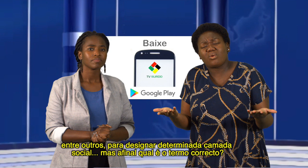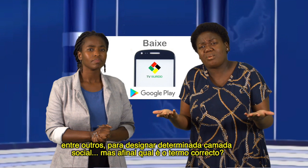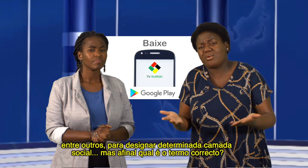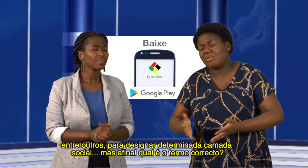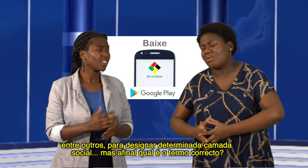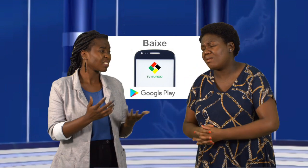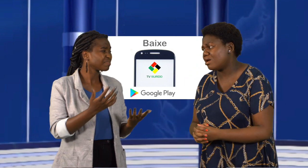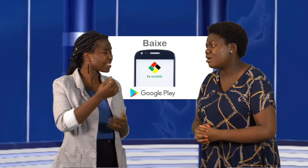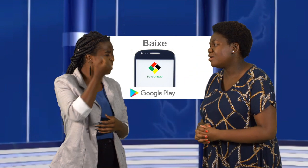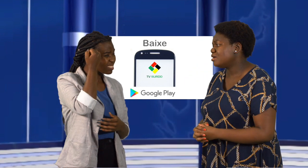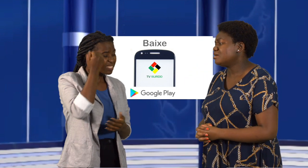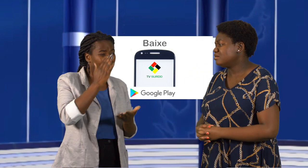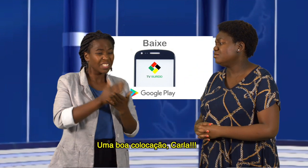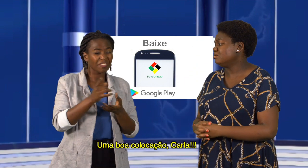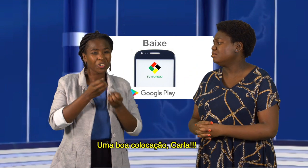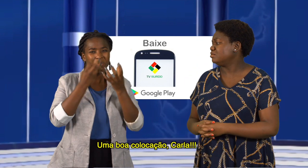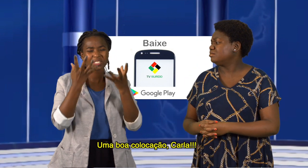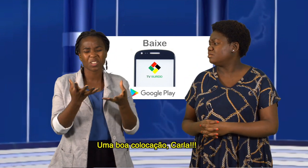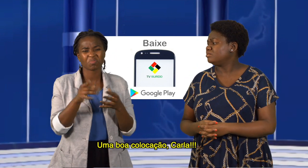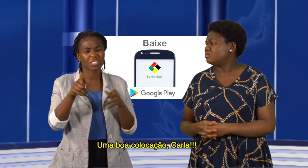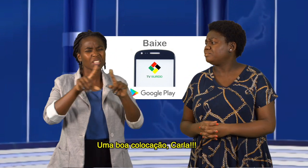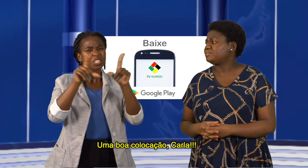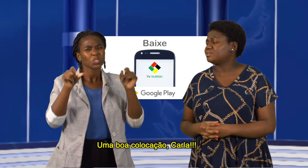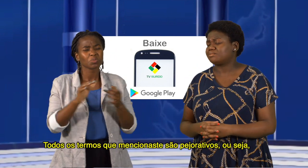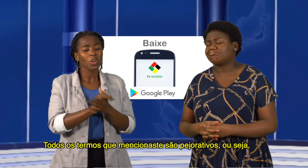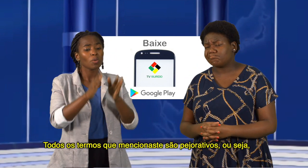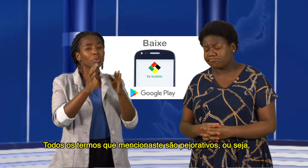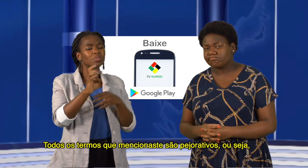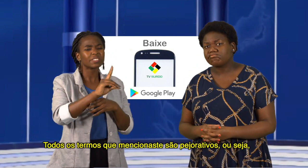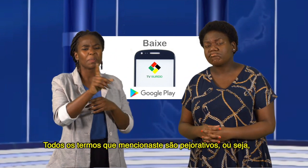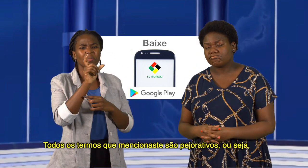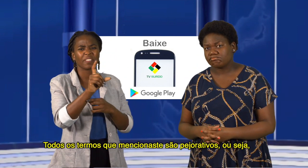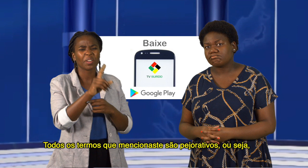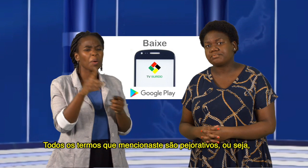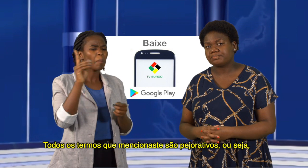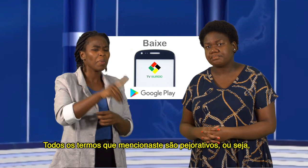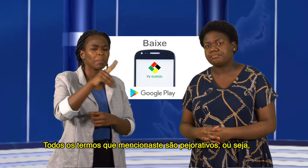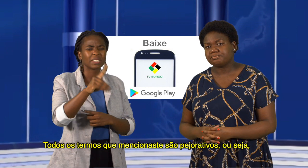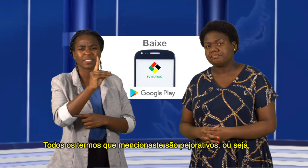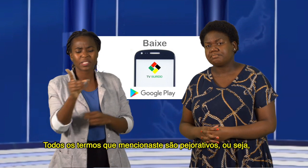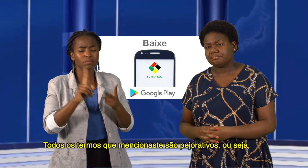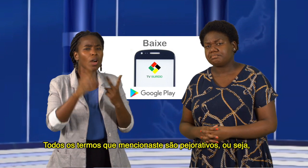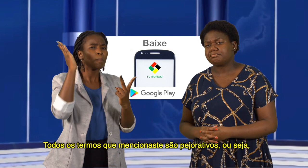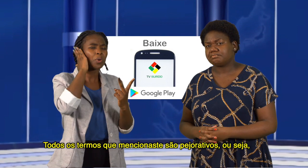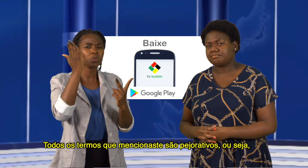qual é o termo correto? uma boa colocação Carla todos os termos que mencionaste são pejorativos